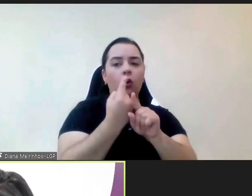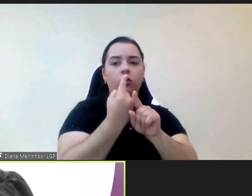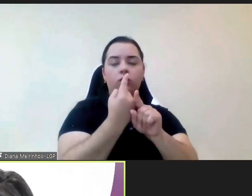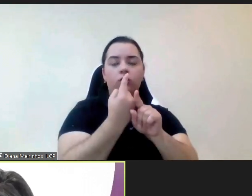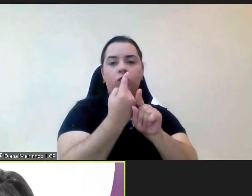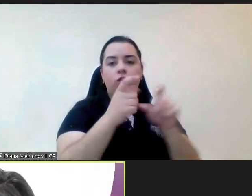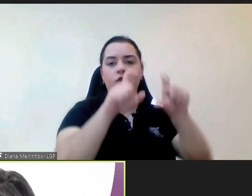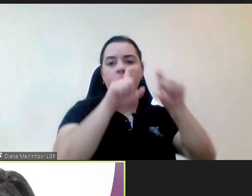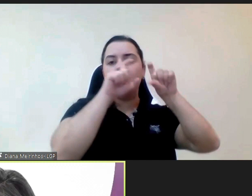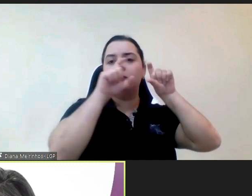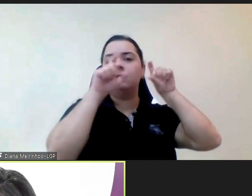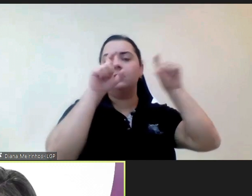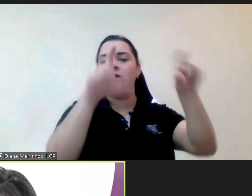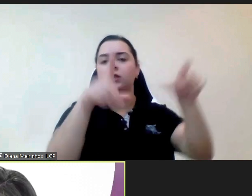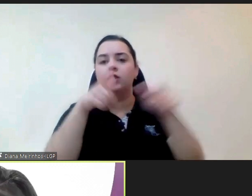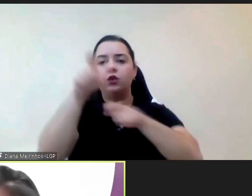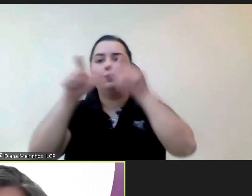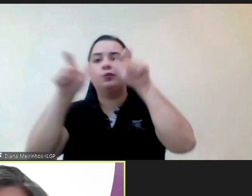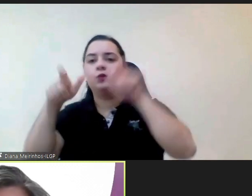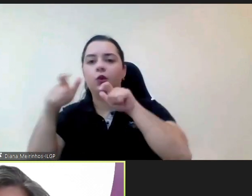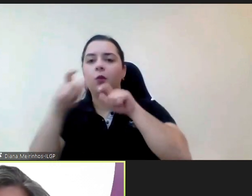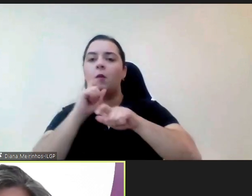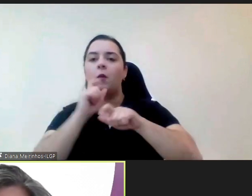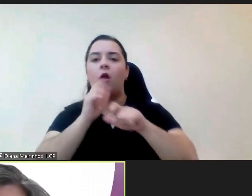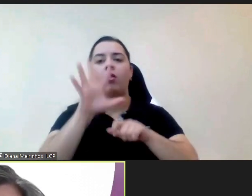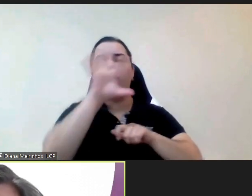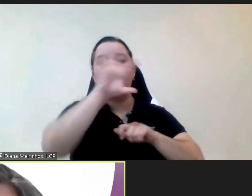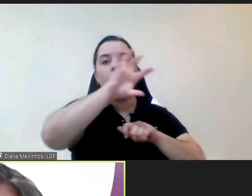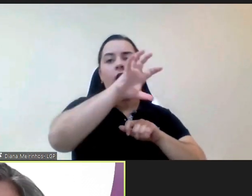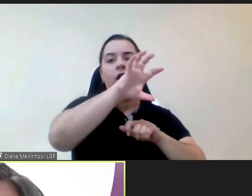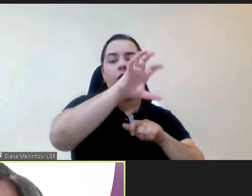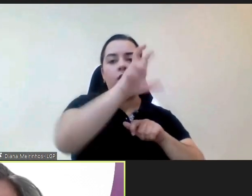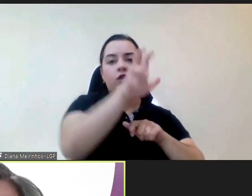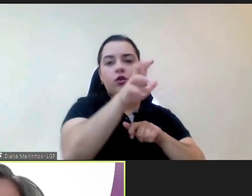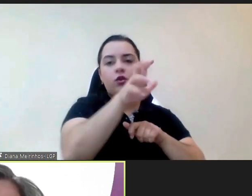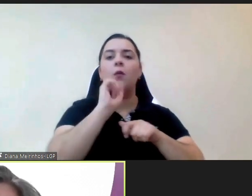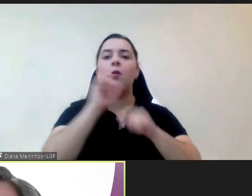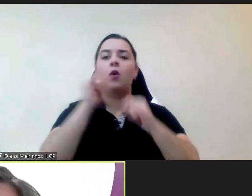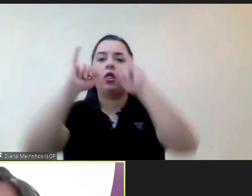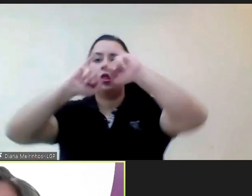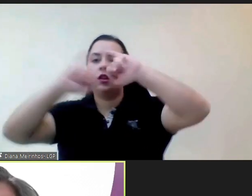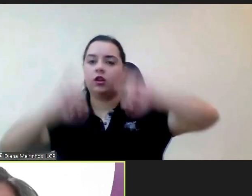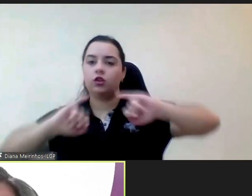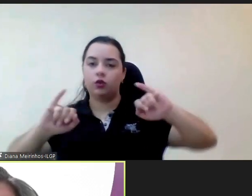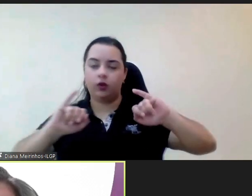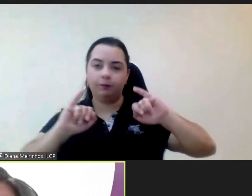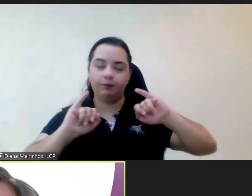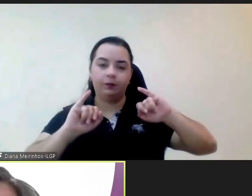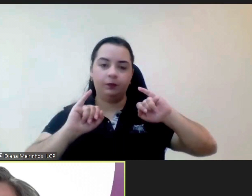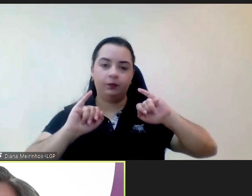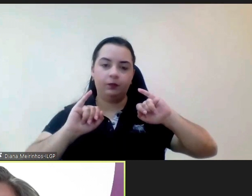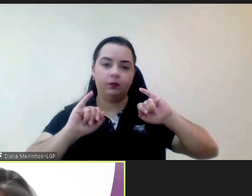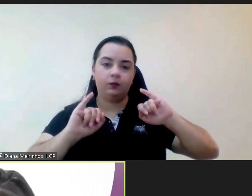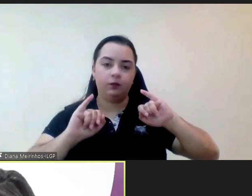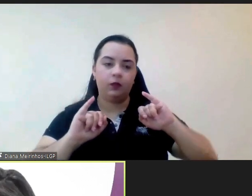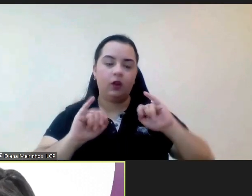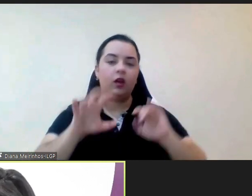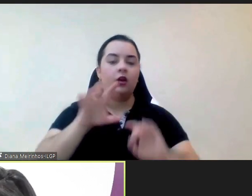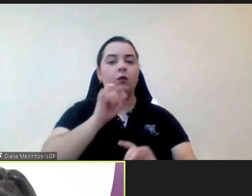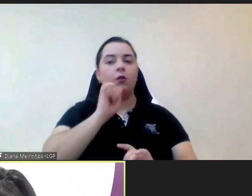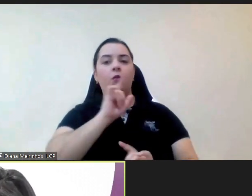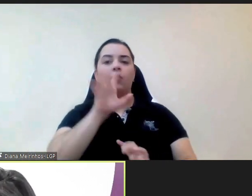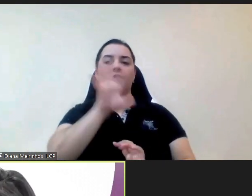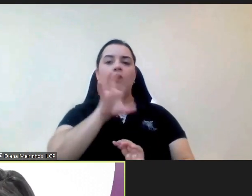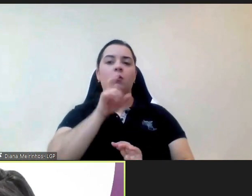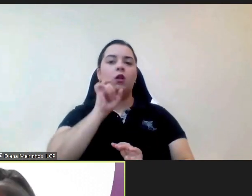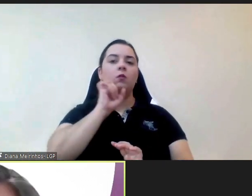é no fundo uma ideia de proteção que não pode ser uma menorização diria eu também de alguma